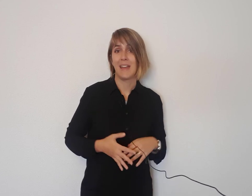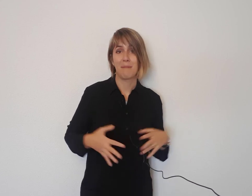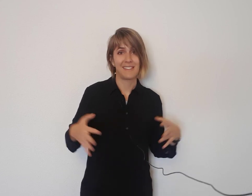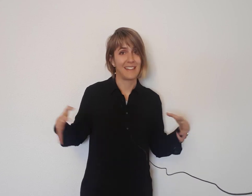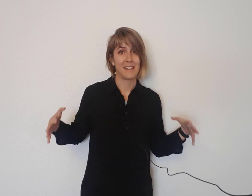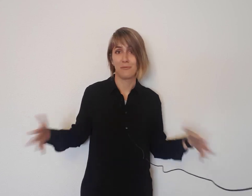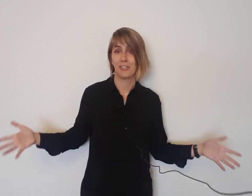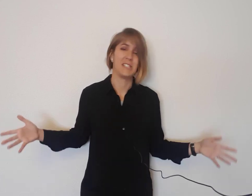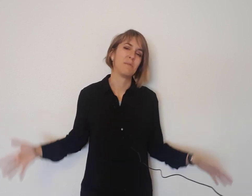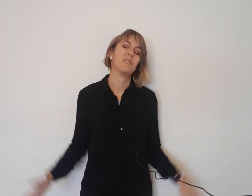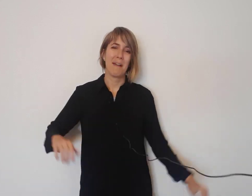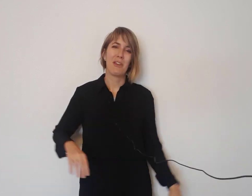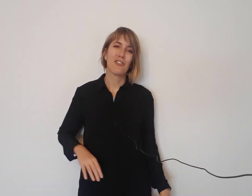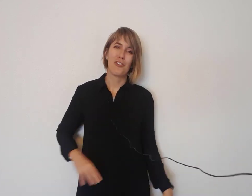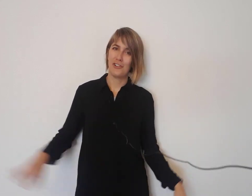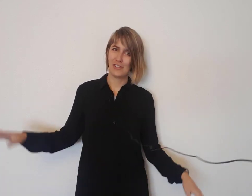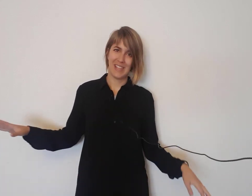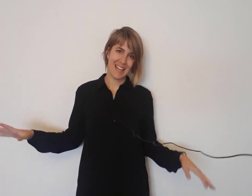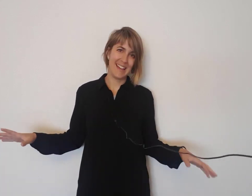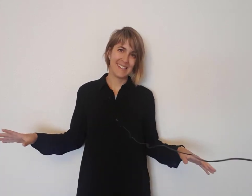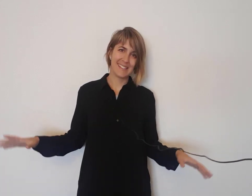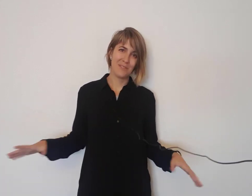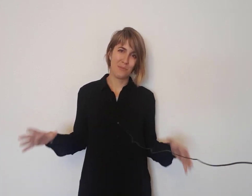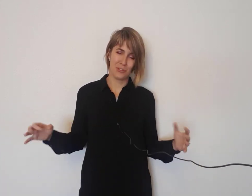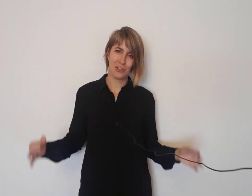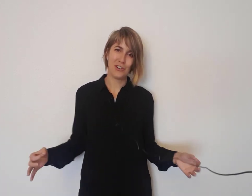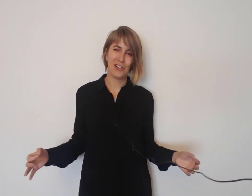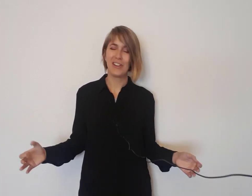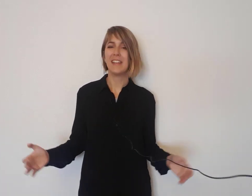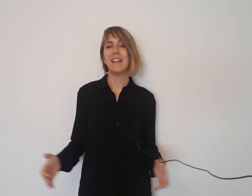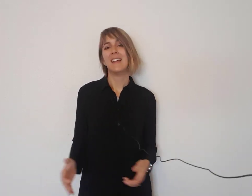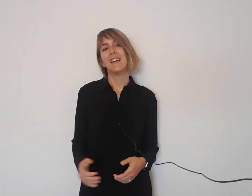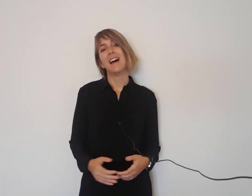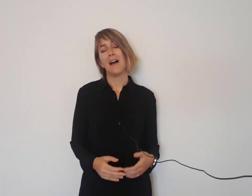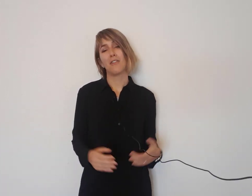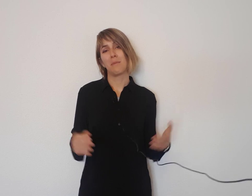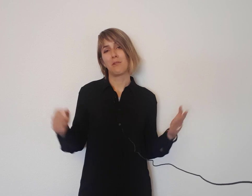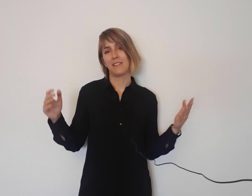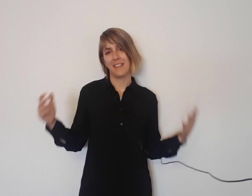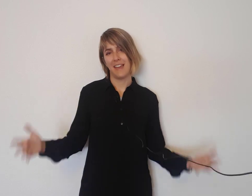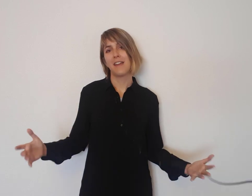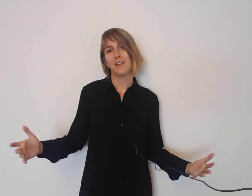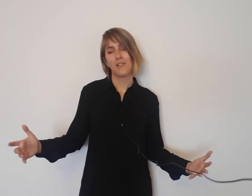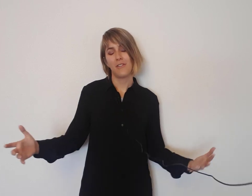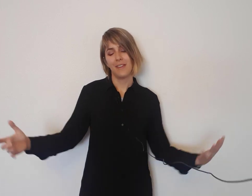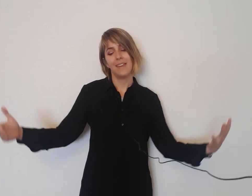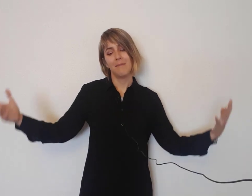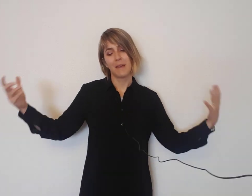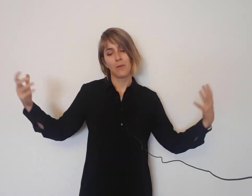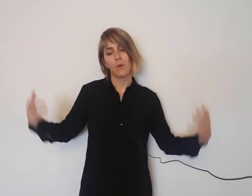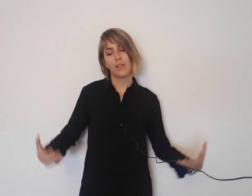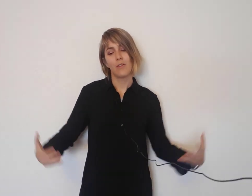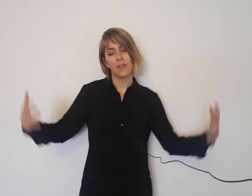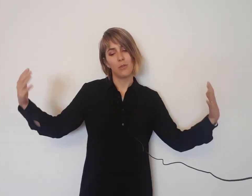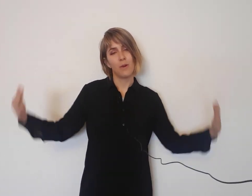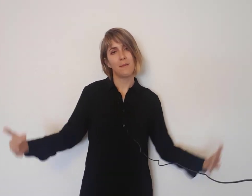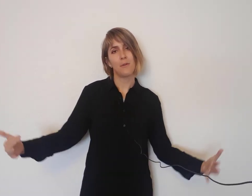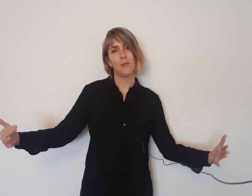pertenecer muchísimo. Camino todos los días un montón, hago deporte a diario y me cuido y duermo.